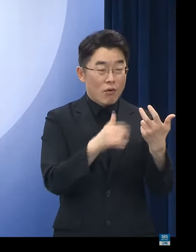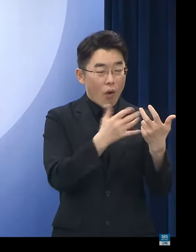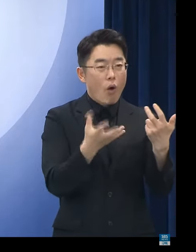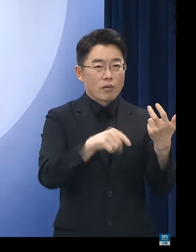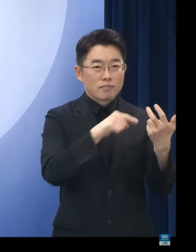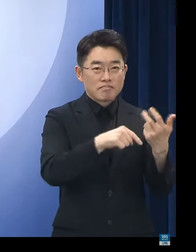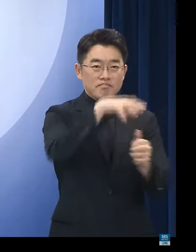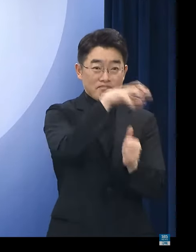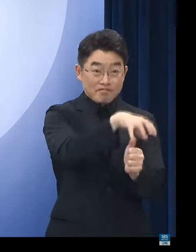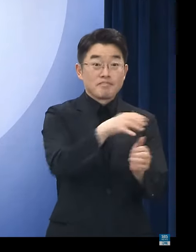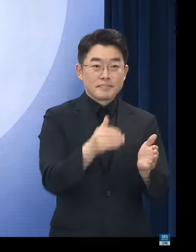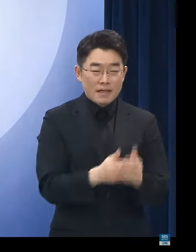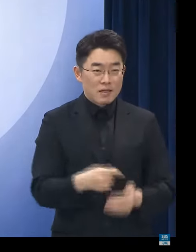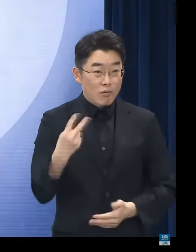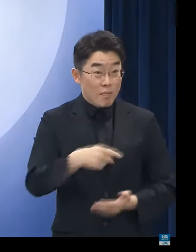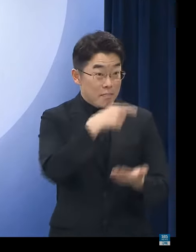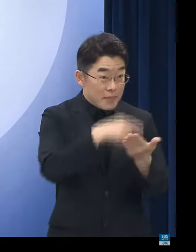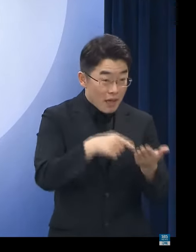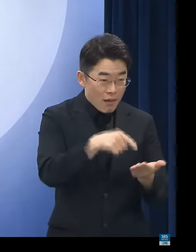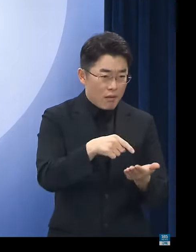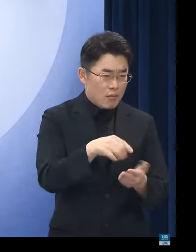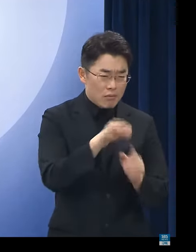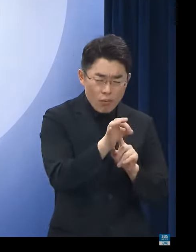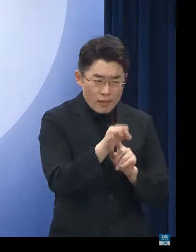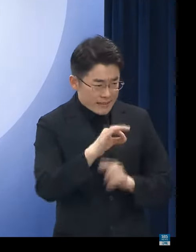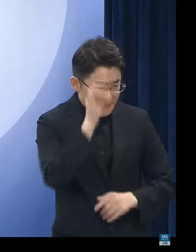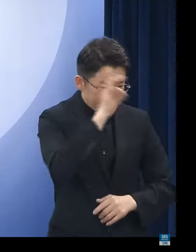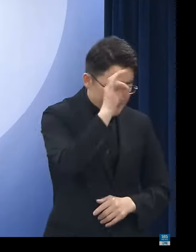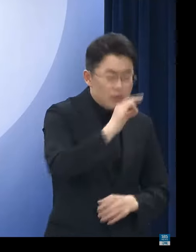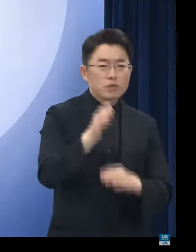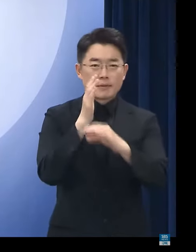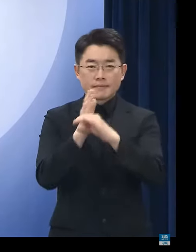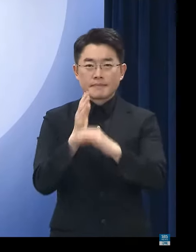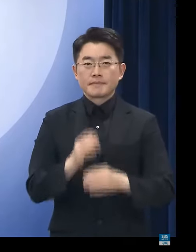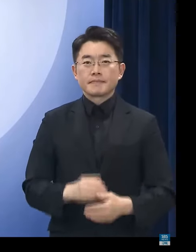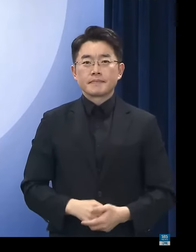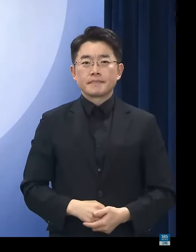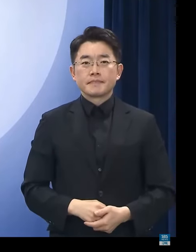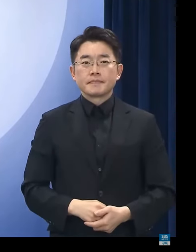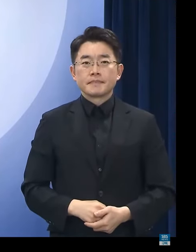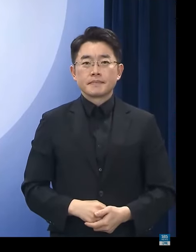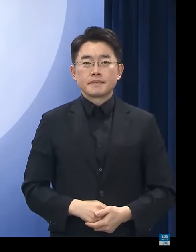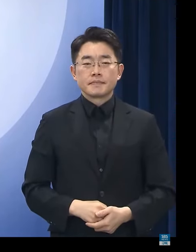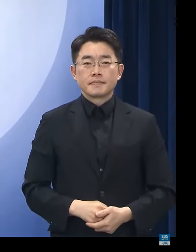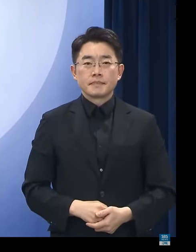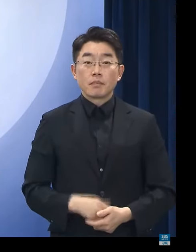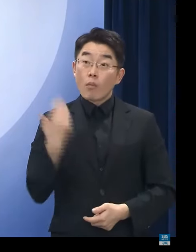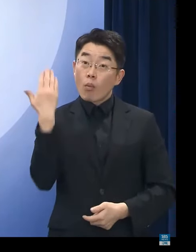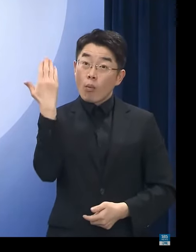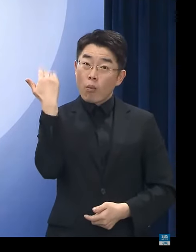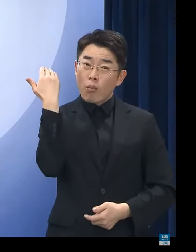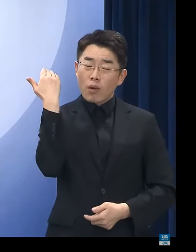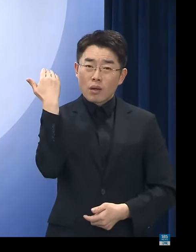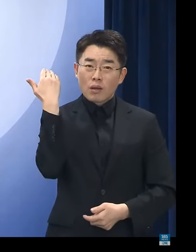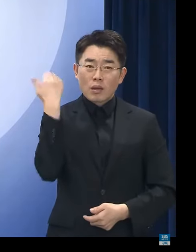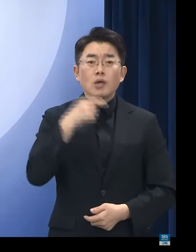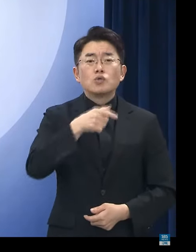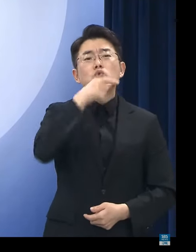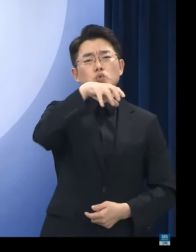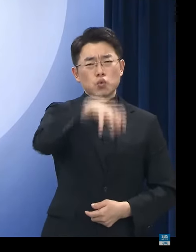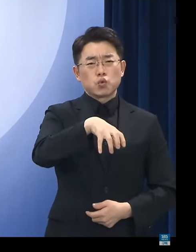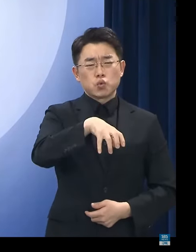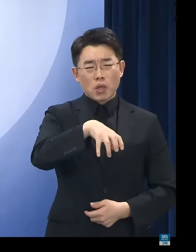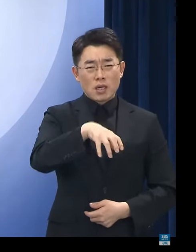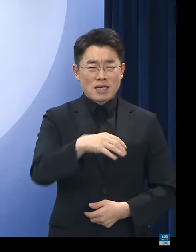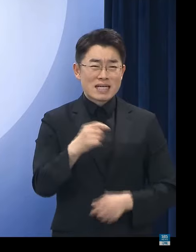추가 피해 재산도 지속 추적 중에 있습니다. 특히 최근 이슈화된 수원